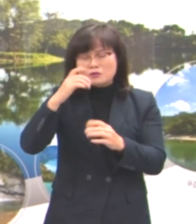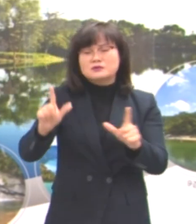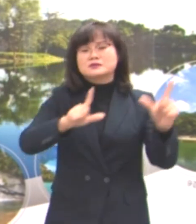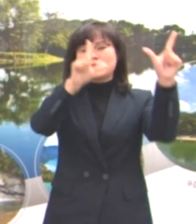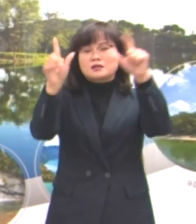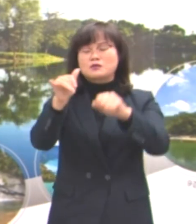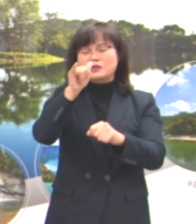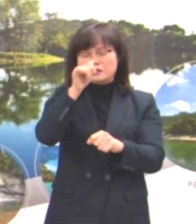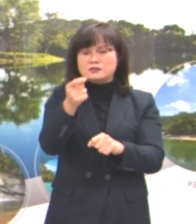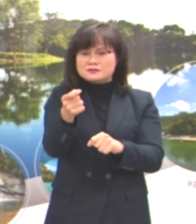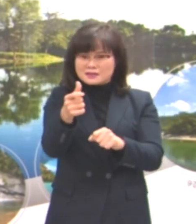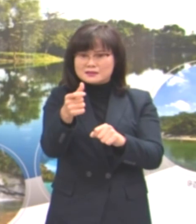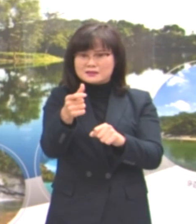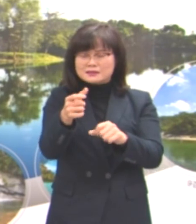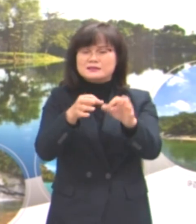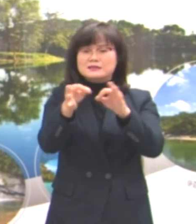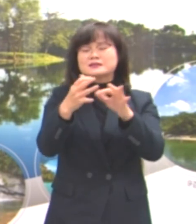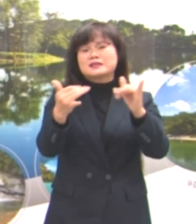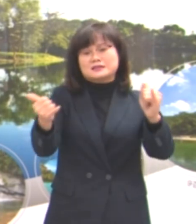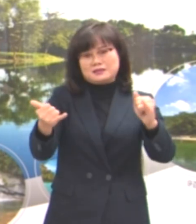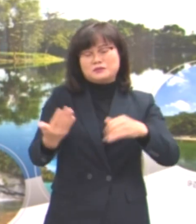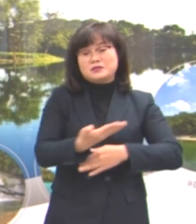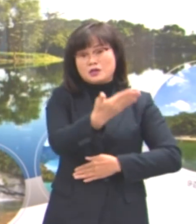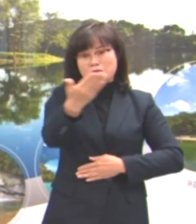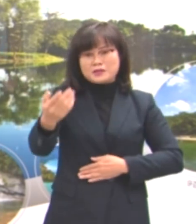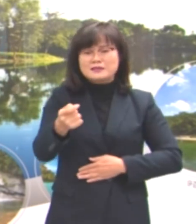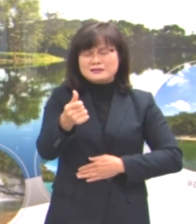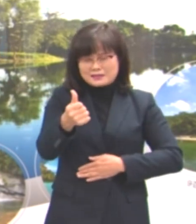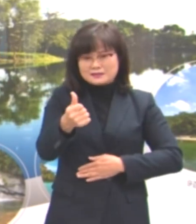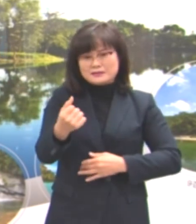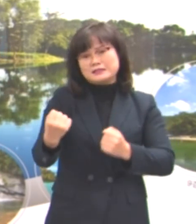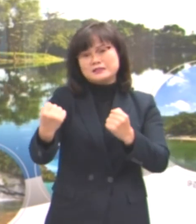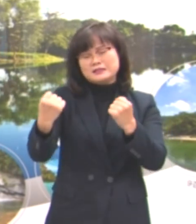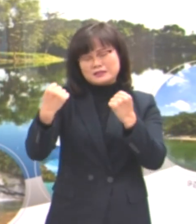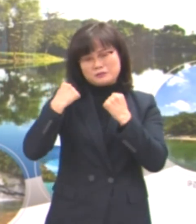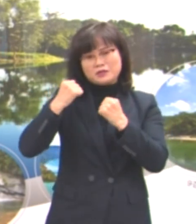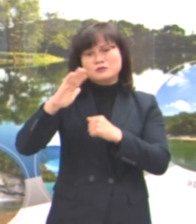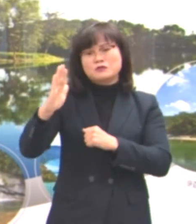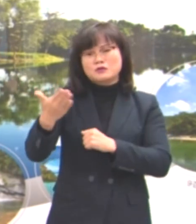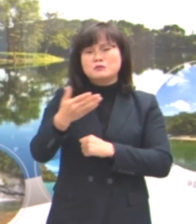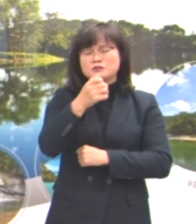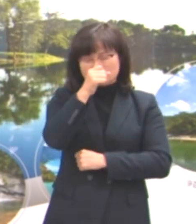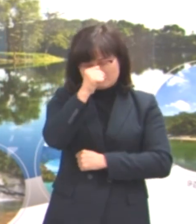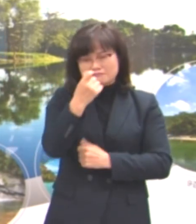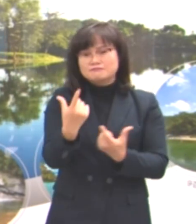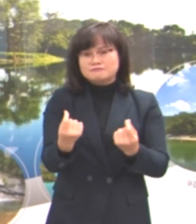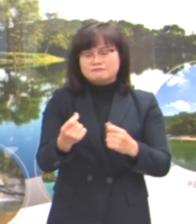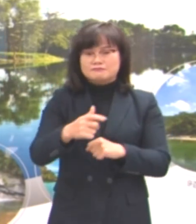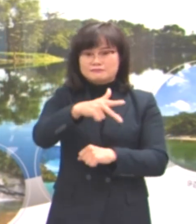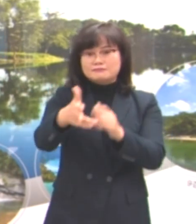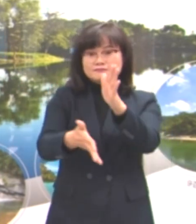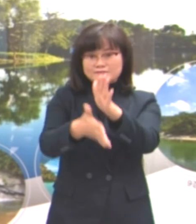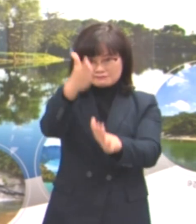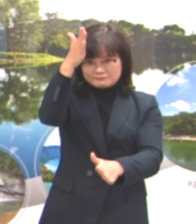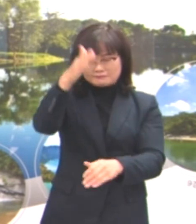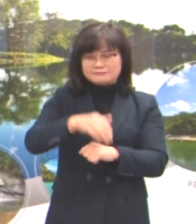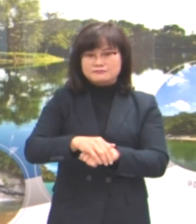계시는 소상공인 여러분께 작은 힘이라도 되었으면 합니다. 제천시는